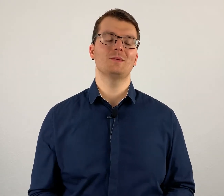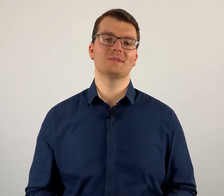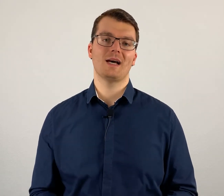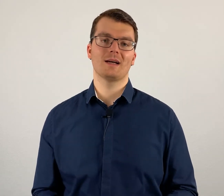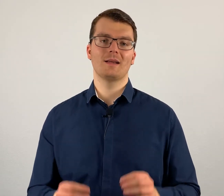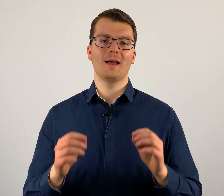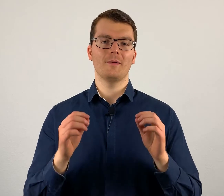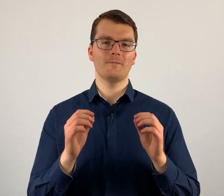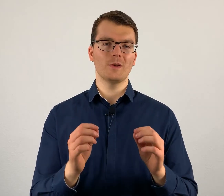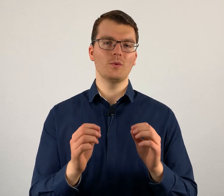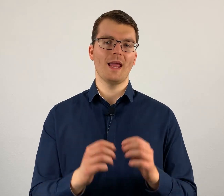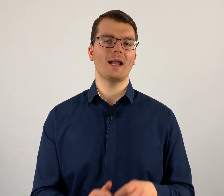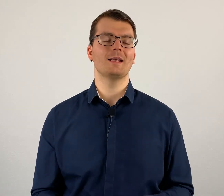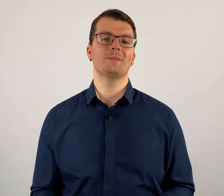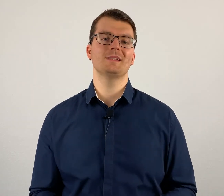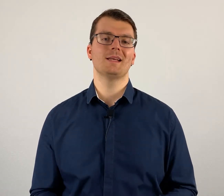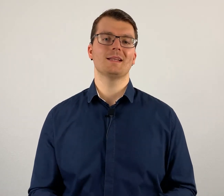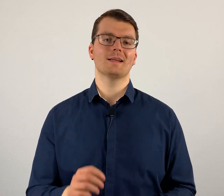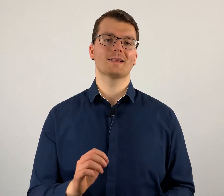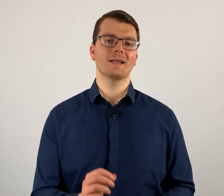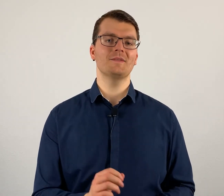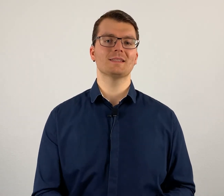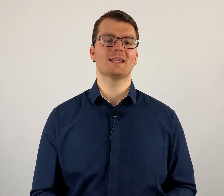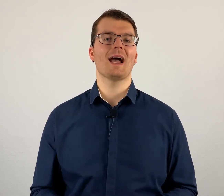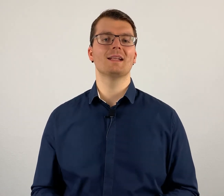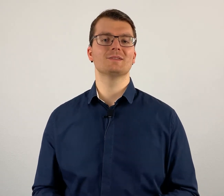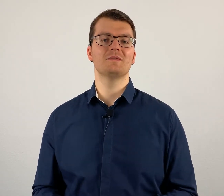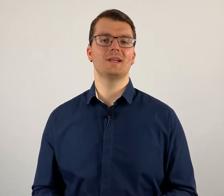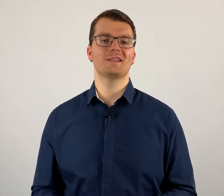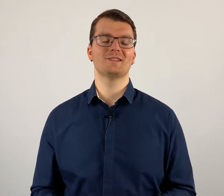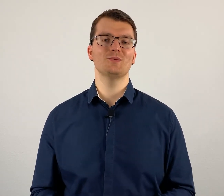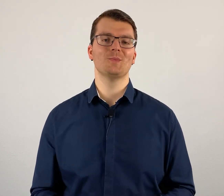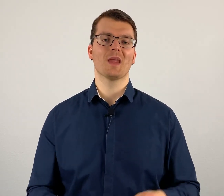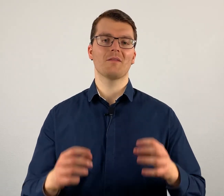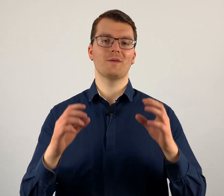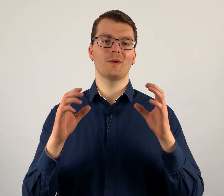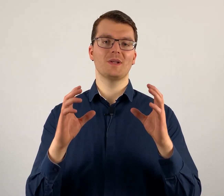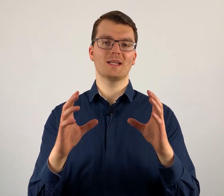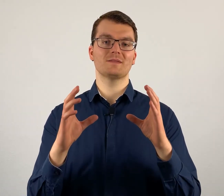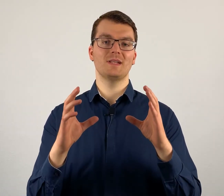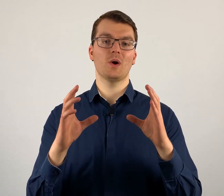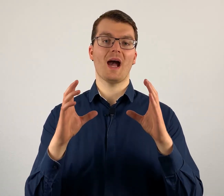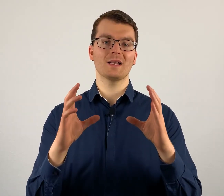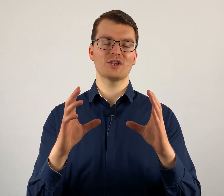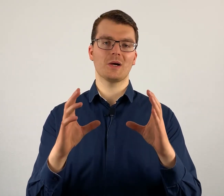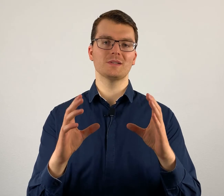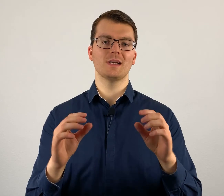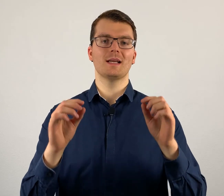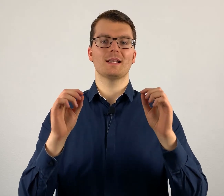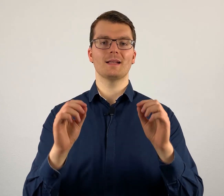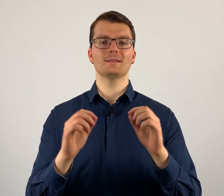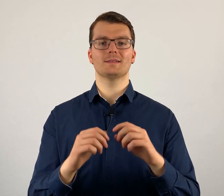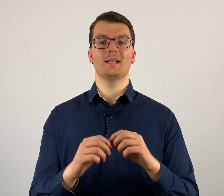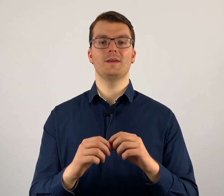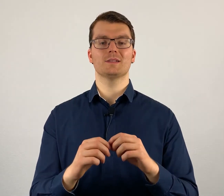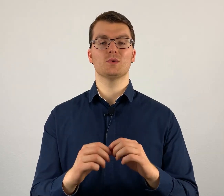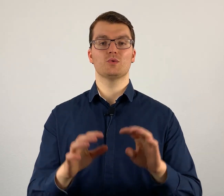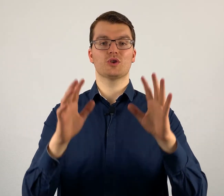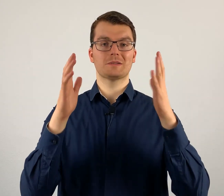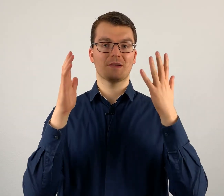nur sagen, wenn du ehrlich bist, dann trifft das gar nicht so wirklich zu. Weil wenn du dir das Video anschaust, dann ist es entweder so, du schaust auf